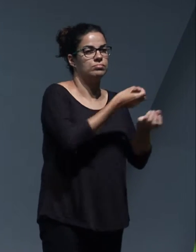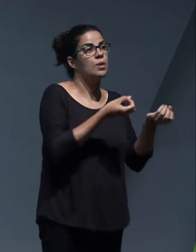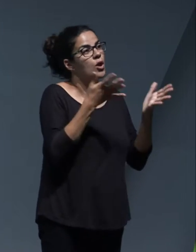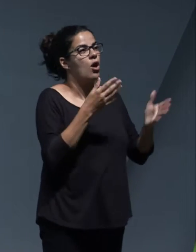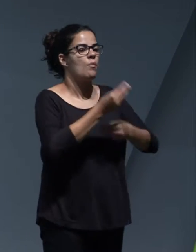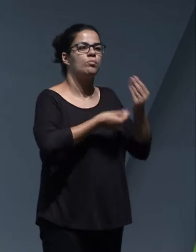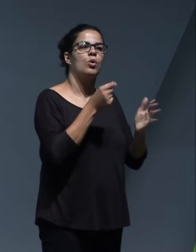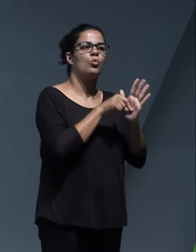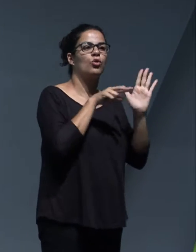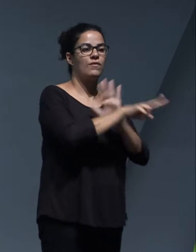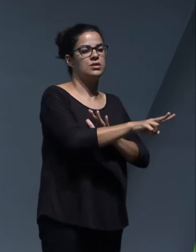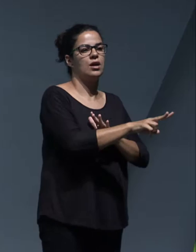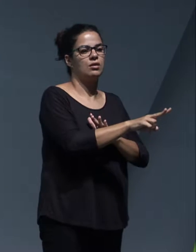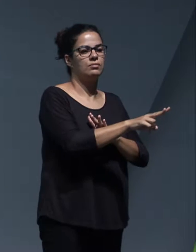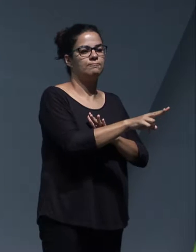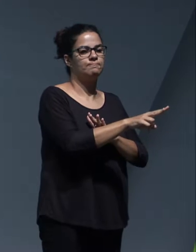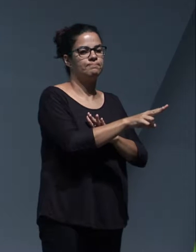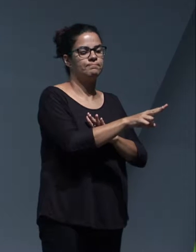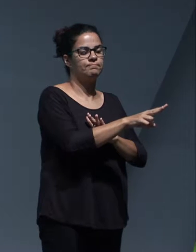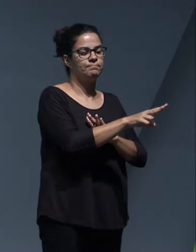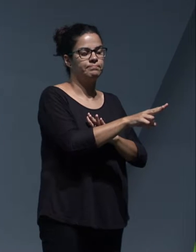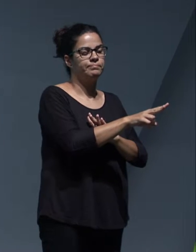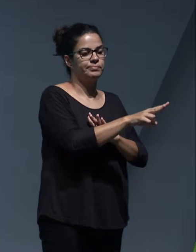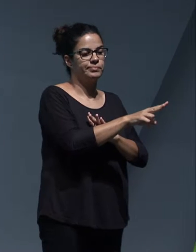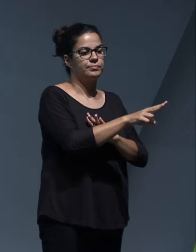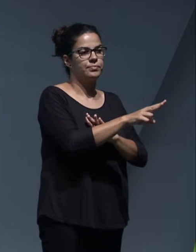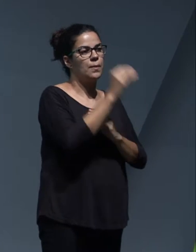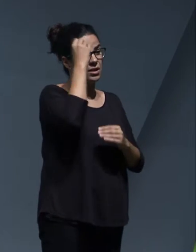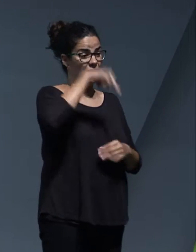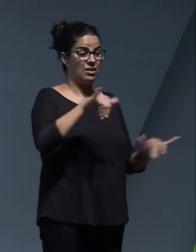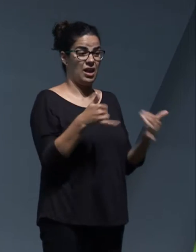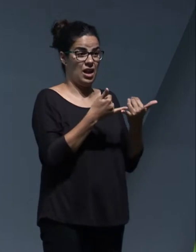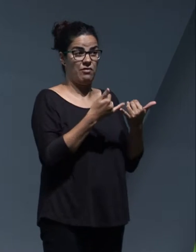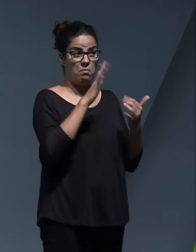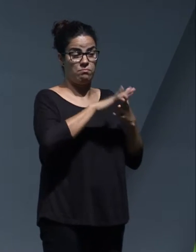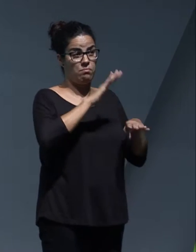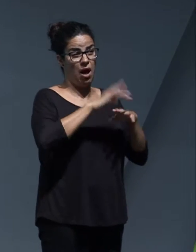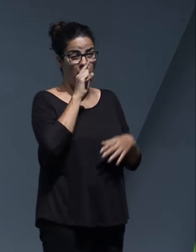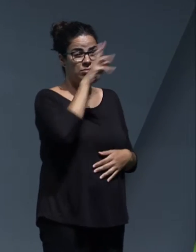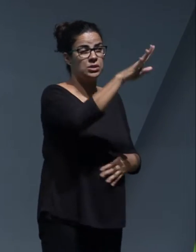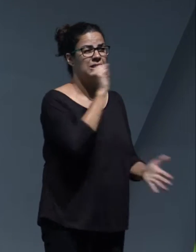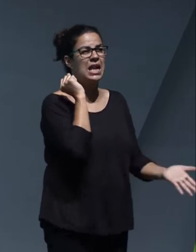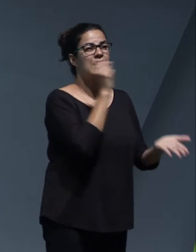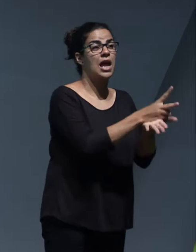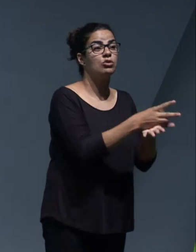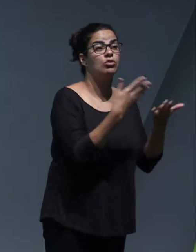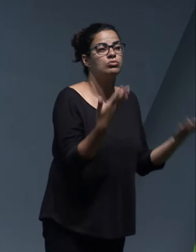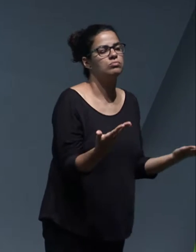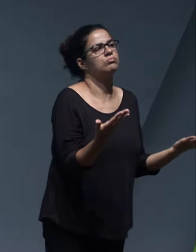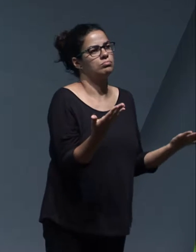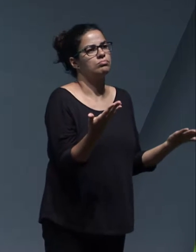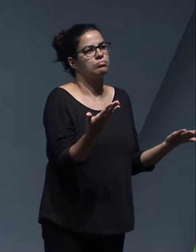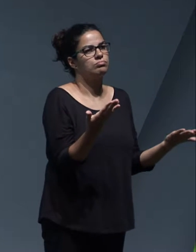de que los retos que la isla se va a plantear cara a los próximos años, pues son perfectamente